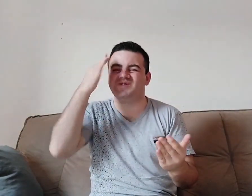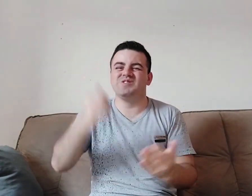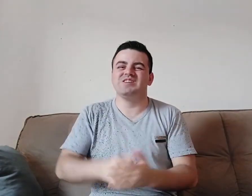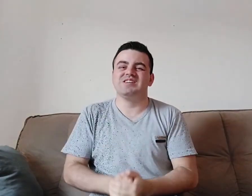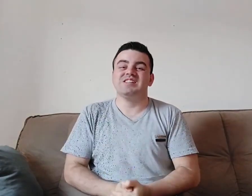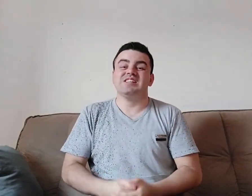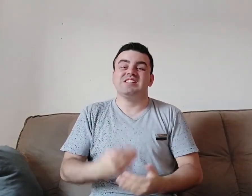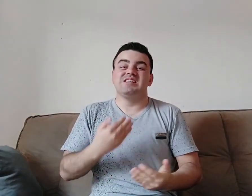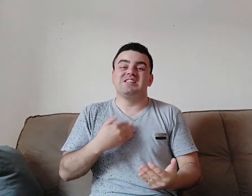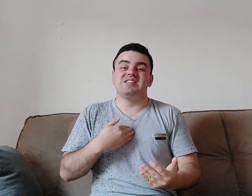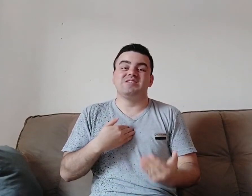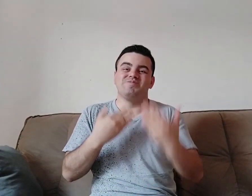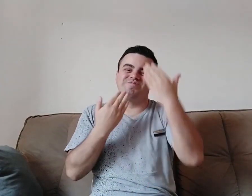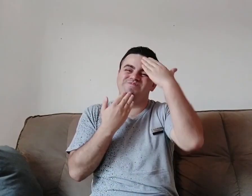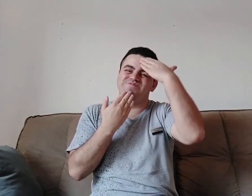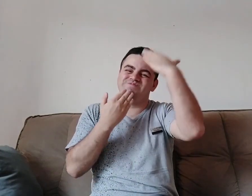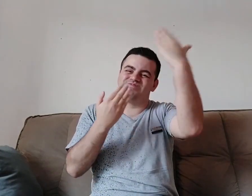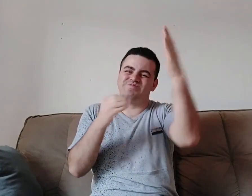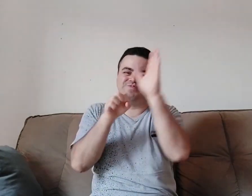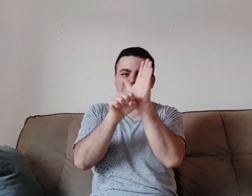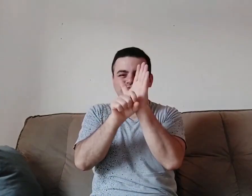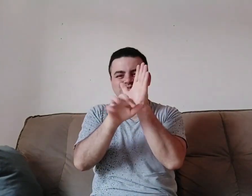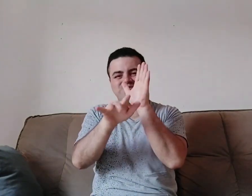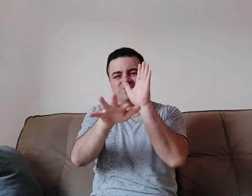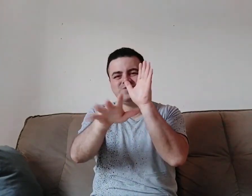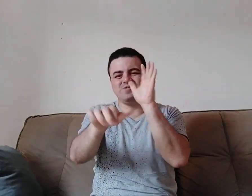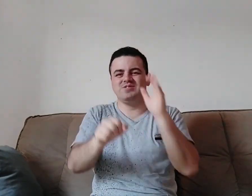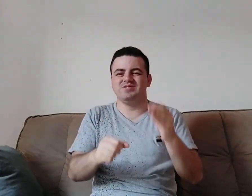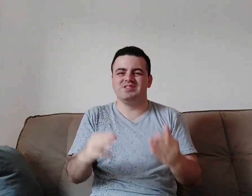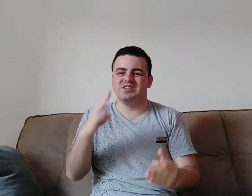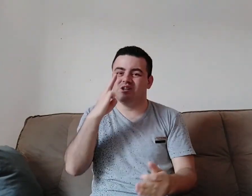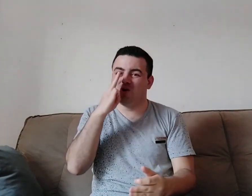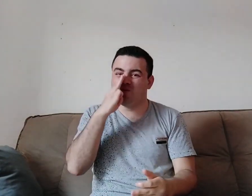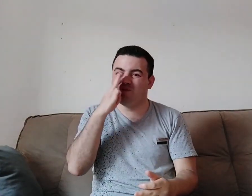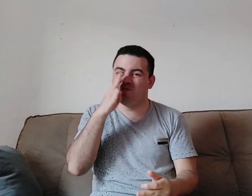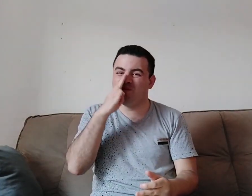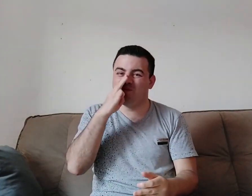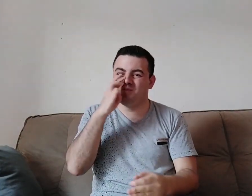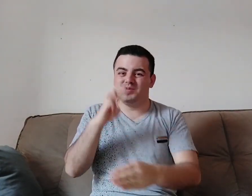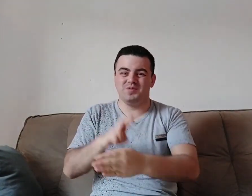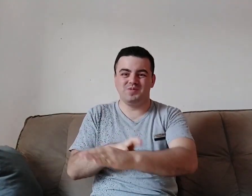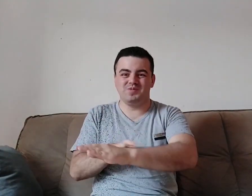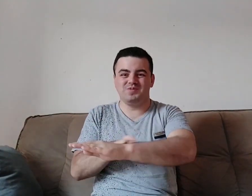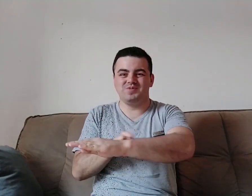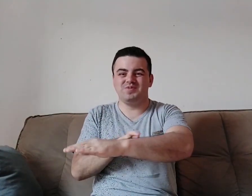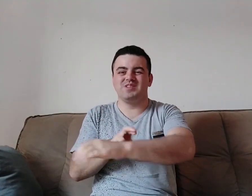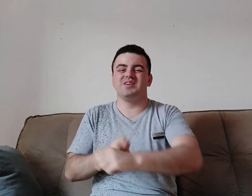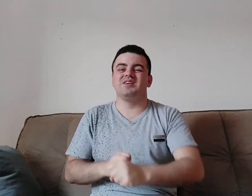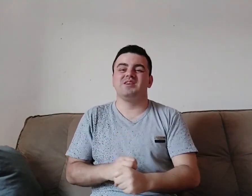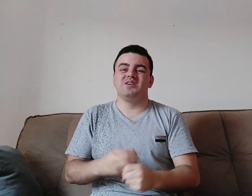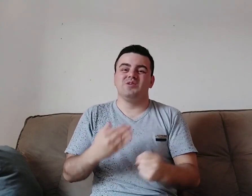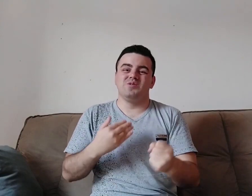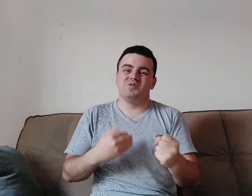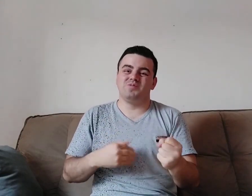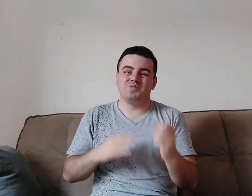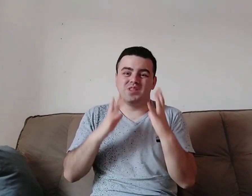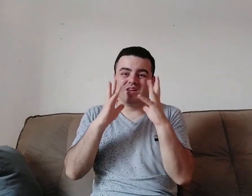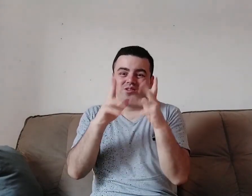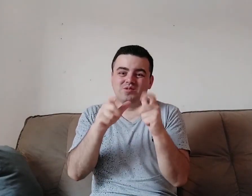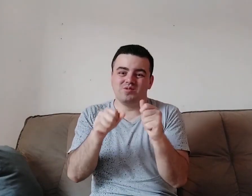porque eu entendia tudo. Muito obrigado à Universidade da Libras, ao Madison e à Raquel. Enfim,